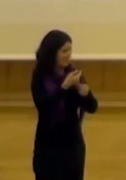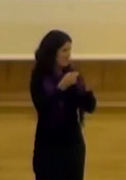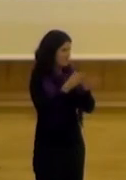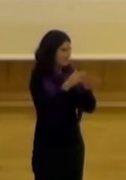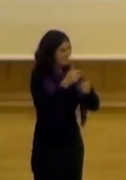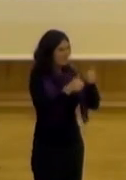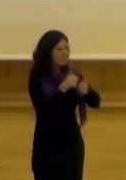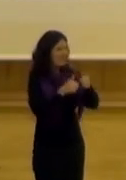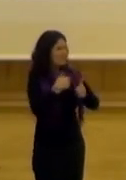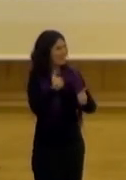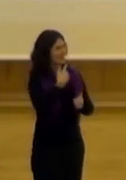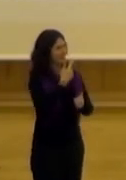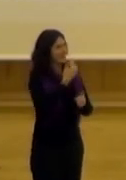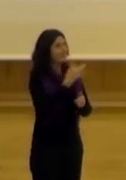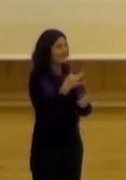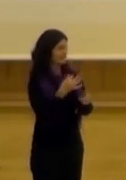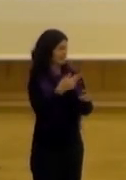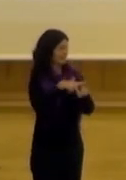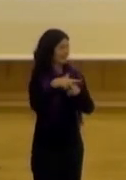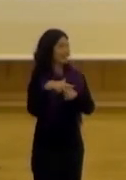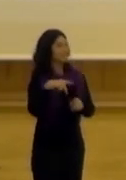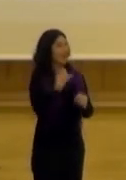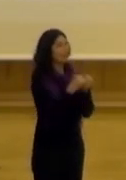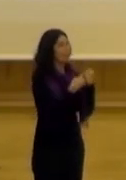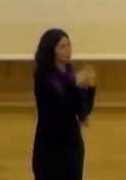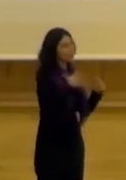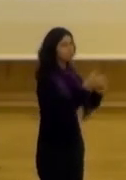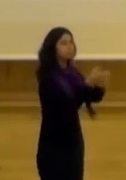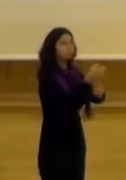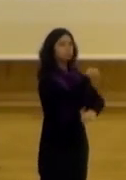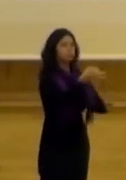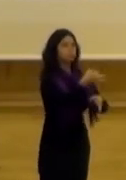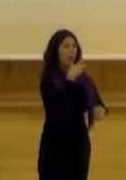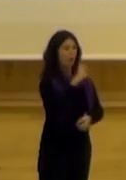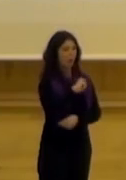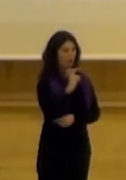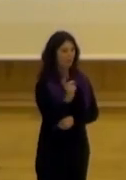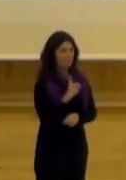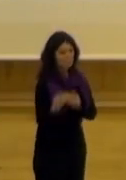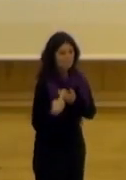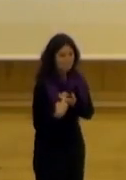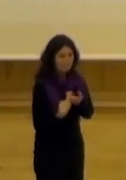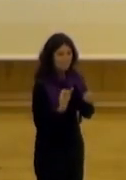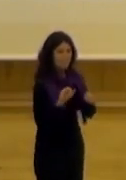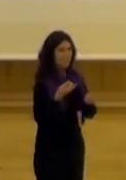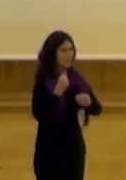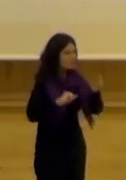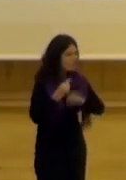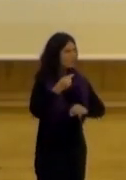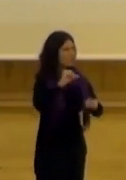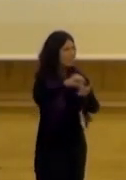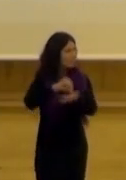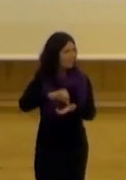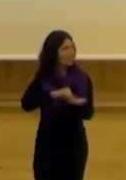que eran dos o tres los que habían conseguido sus metas y algunos se habían introducido por ejemplo a los presupuestos participativos de Madrid que también fue una